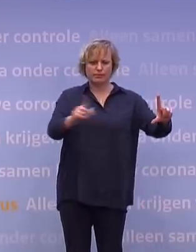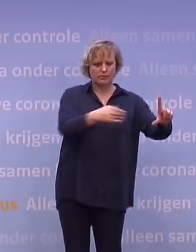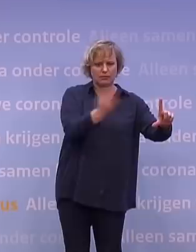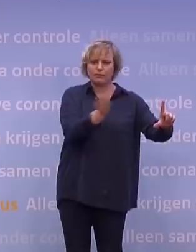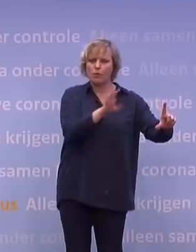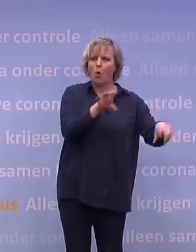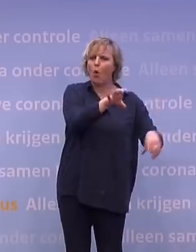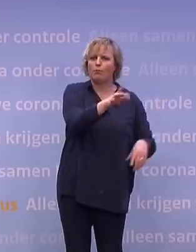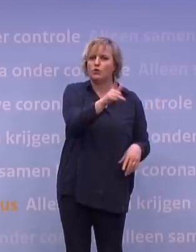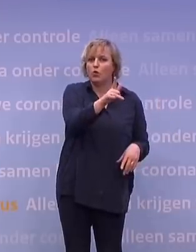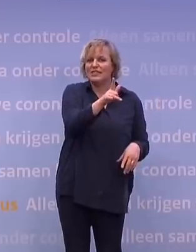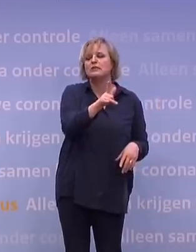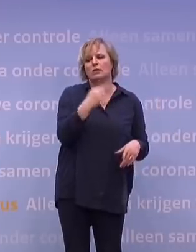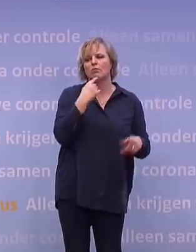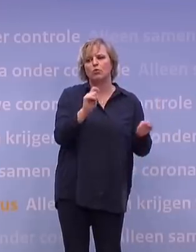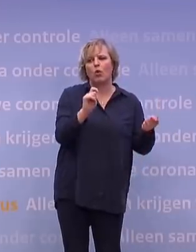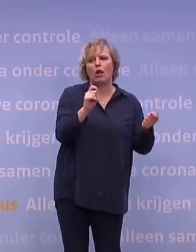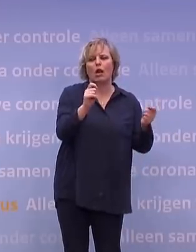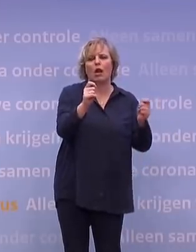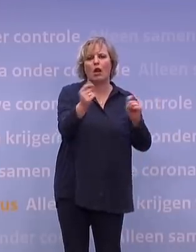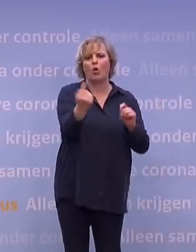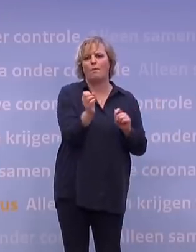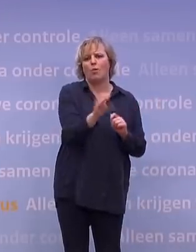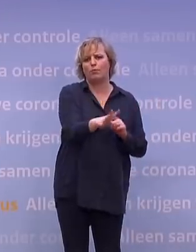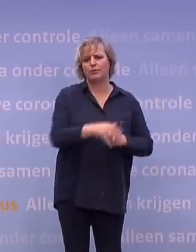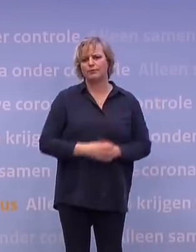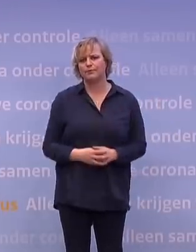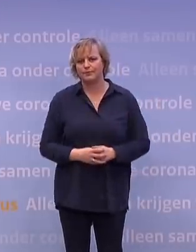weergeven. Maar ook daar werken we aan. ook dat zal op een hele korte termijn worden gedaan.